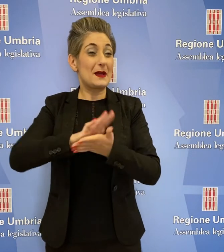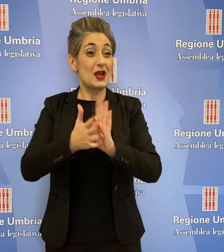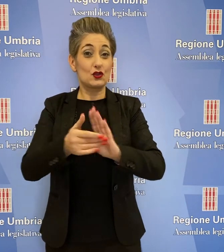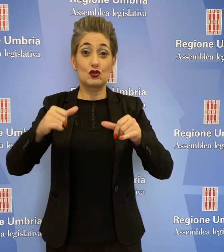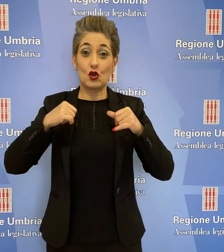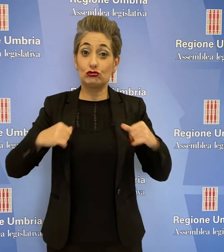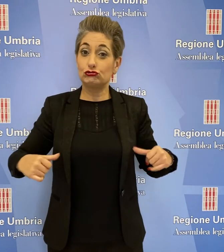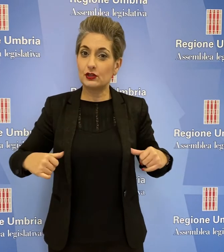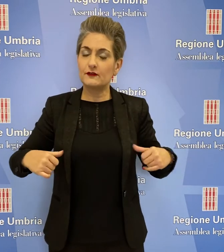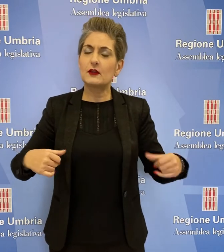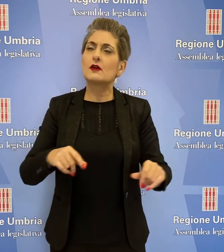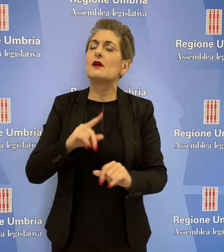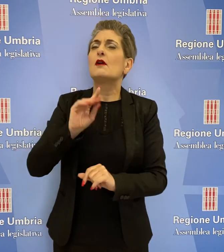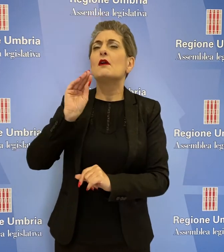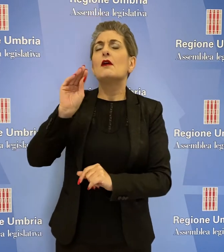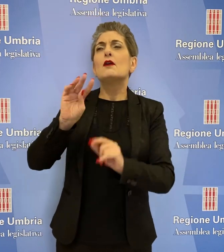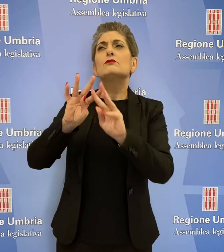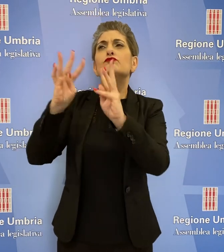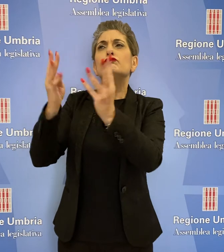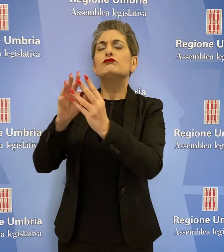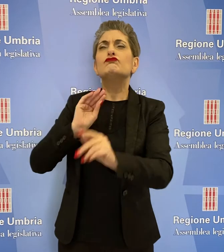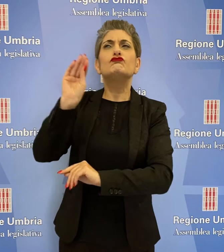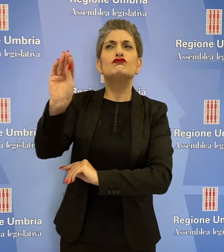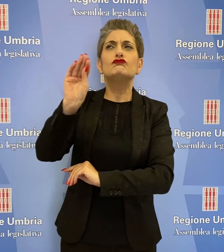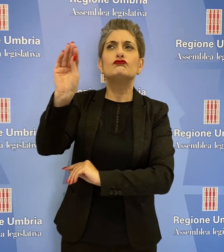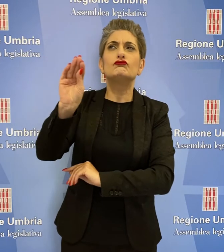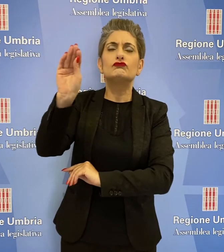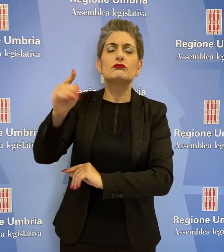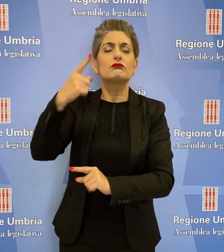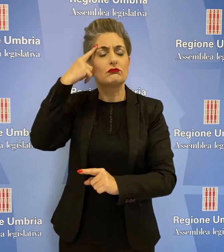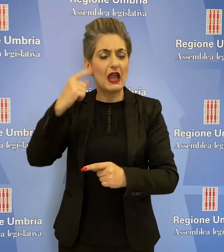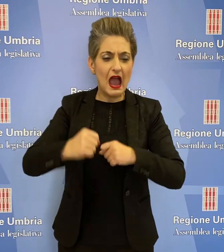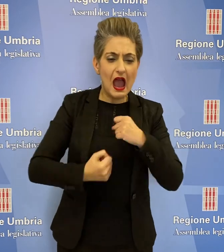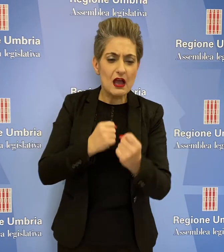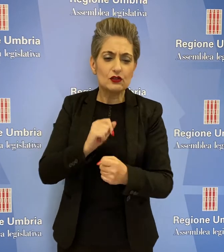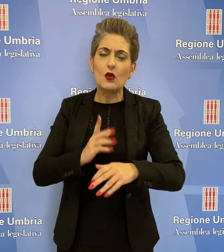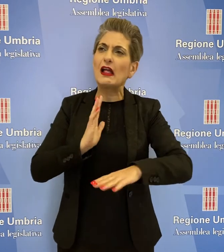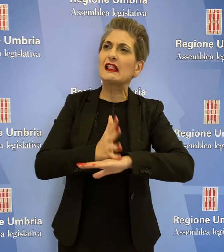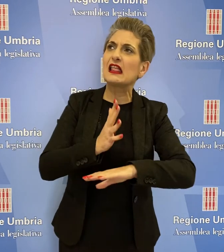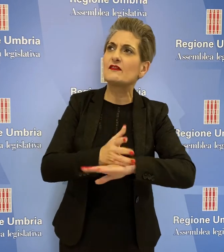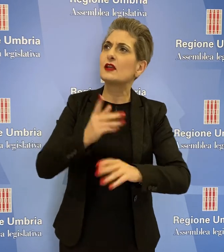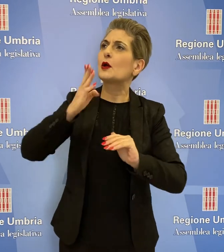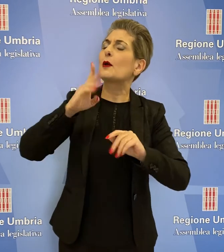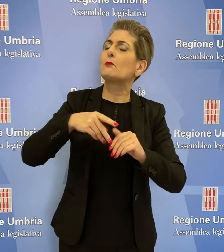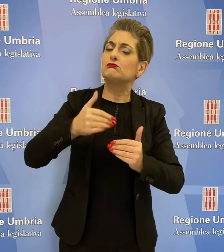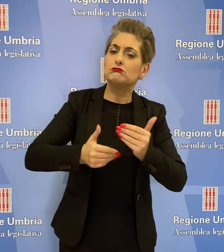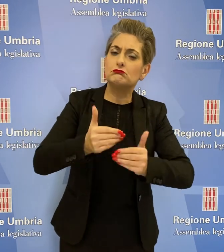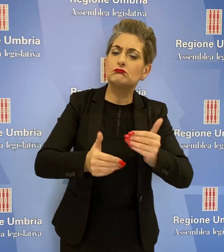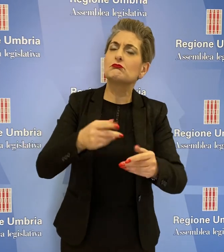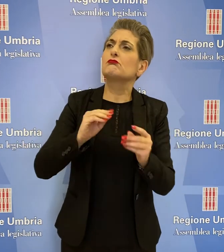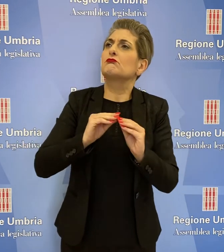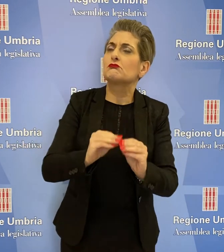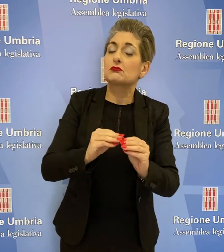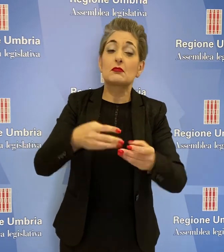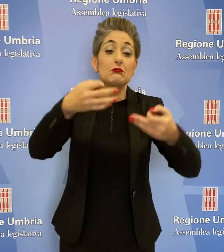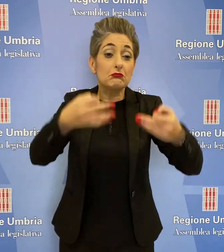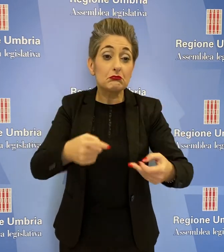patto civico, ha domandato chiarimenti circa azioni, interventi e provvedimenti per